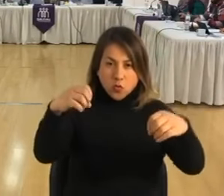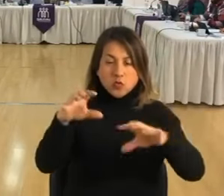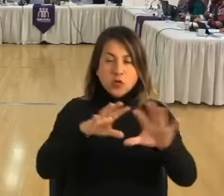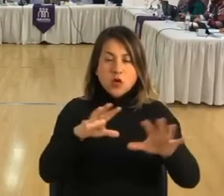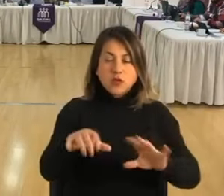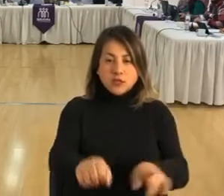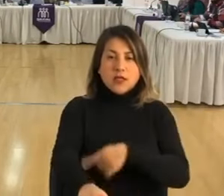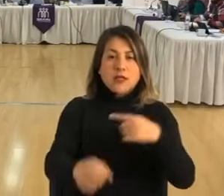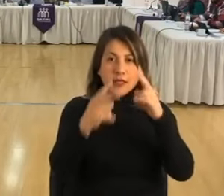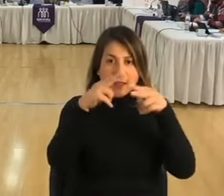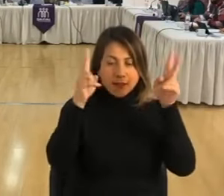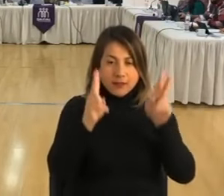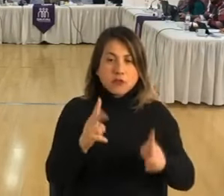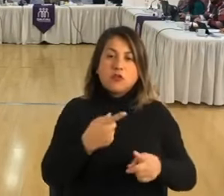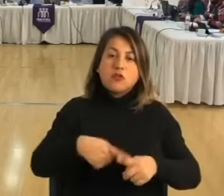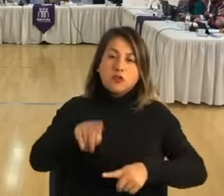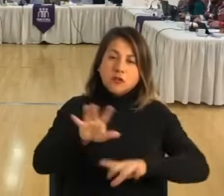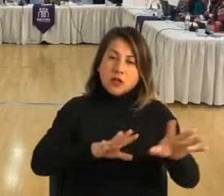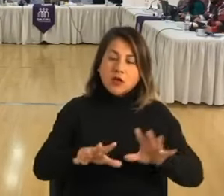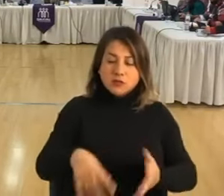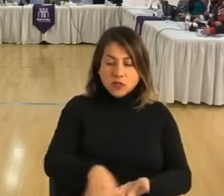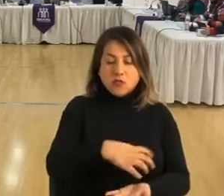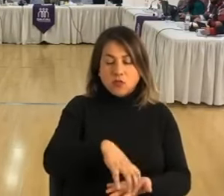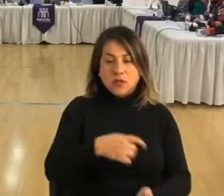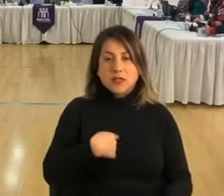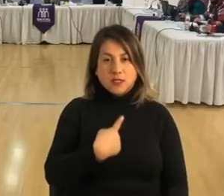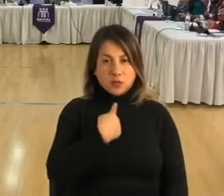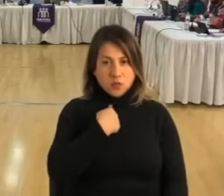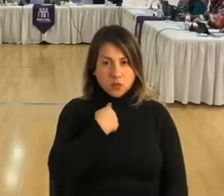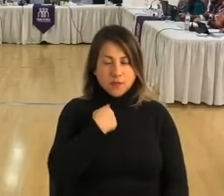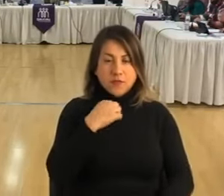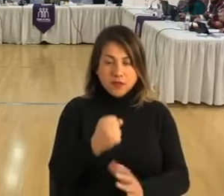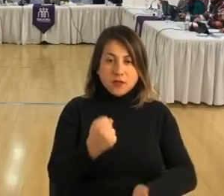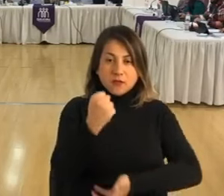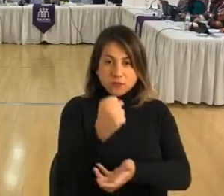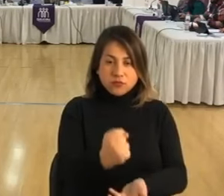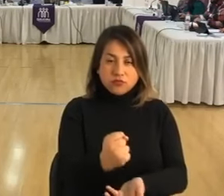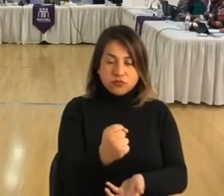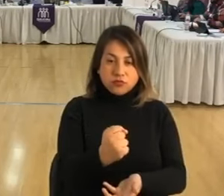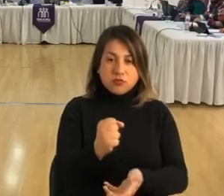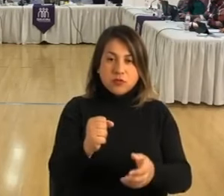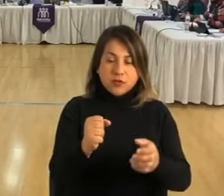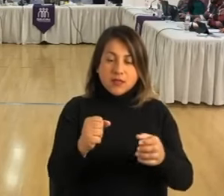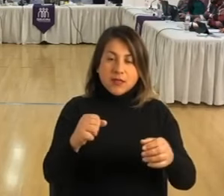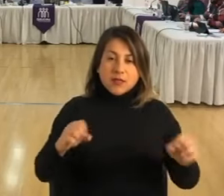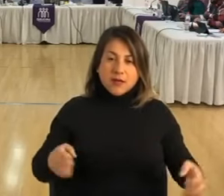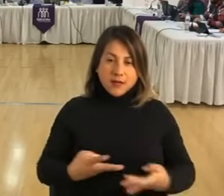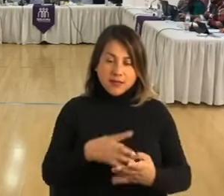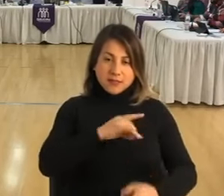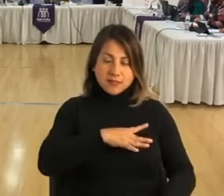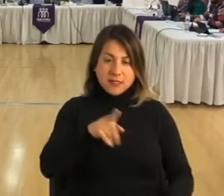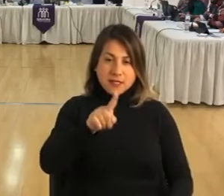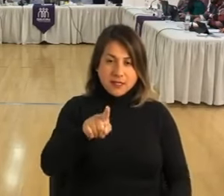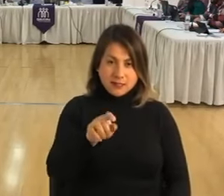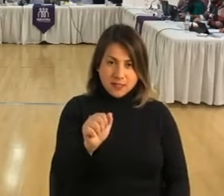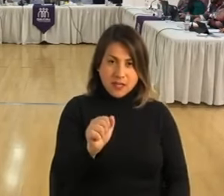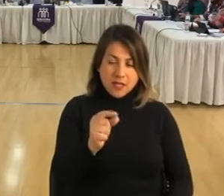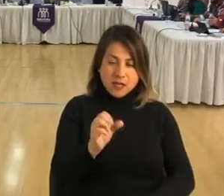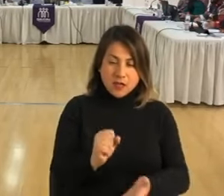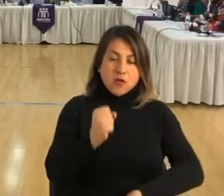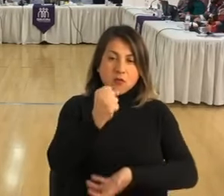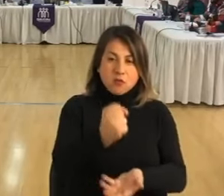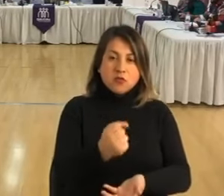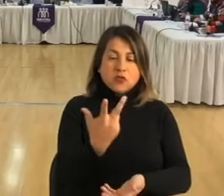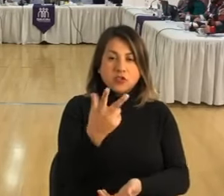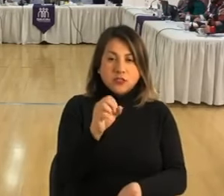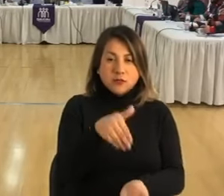Materiales Eléctricos y Otros Equipamientos para la Comunidad de Agricultura, con el oferente Reder Chile S.A., por un monte